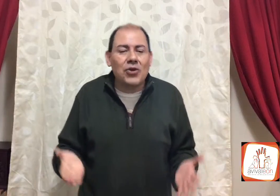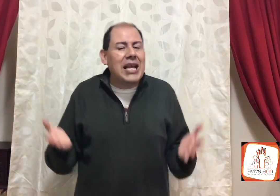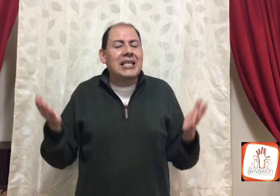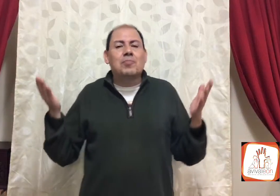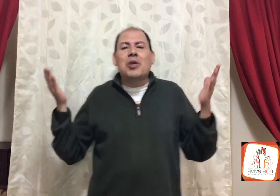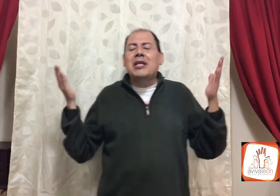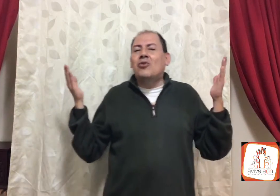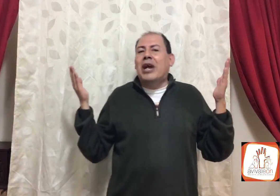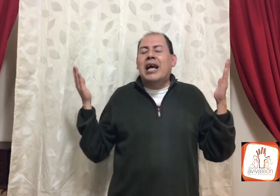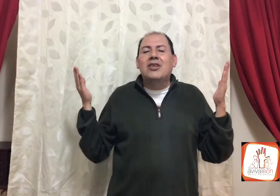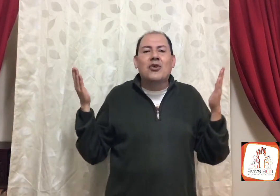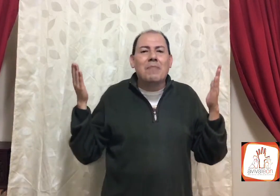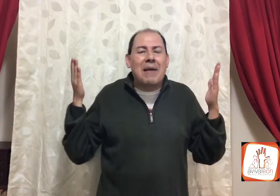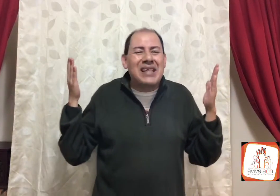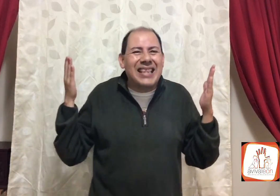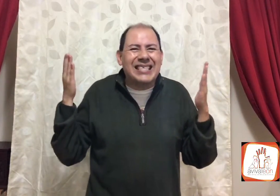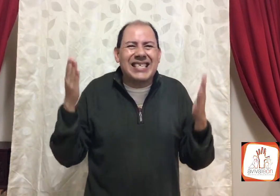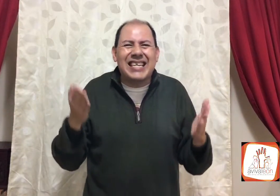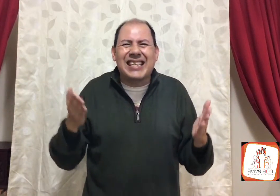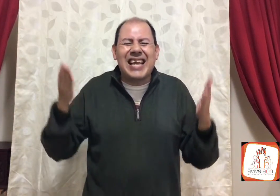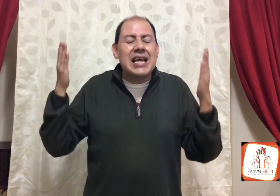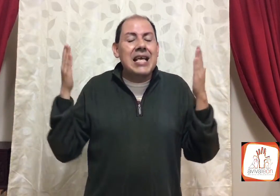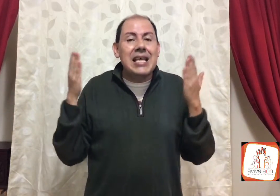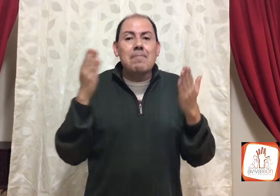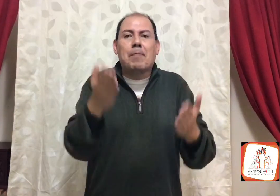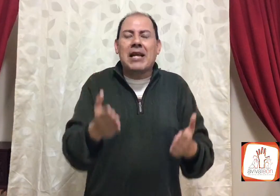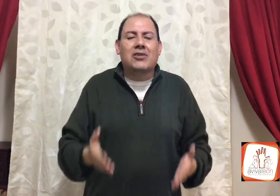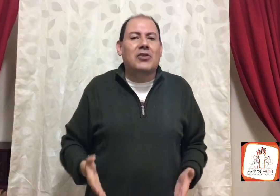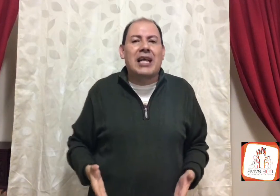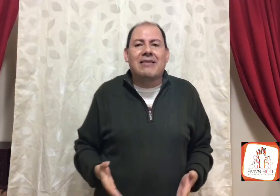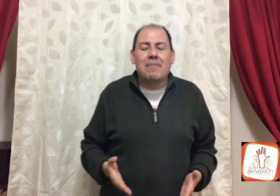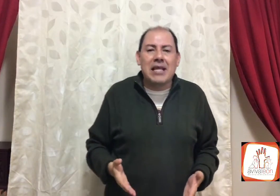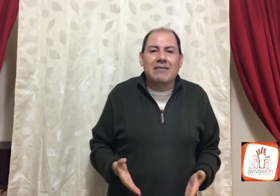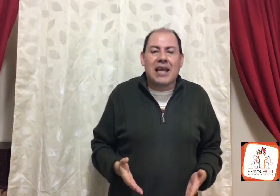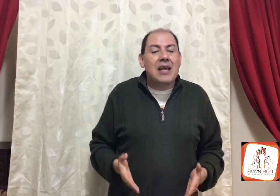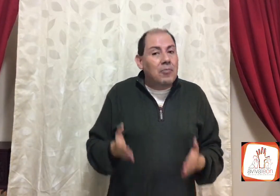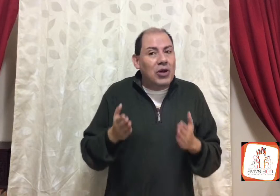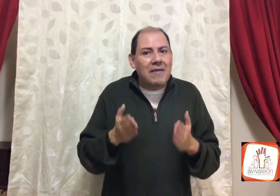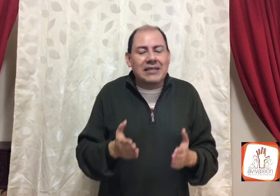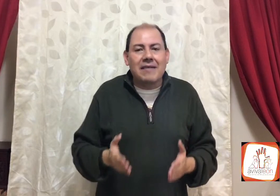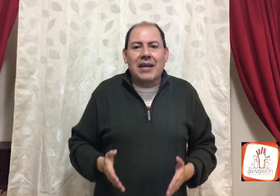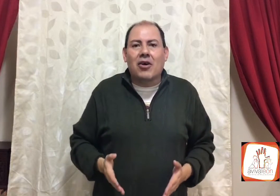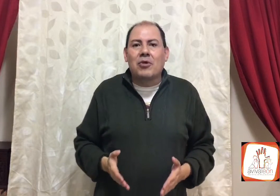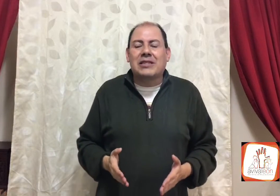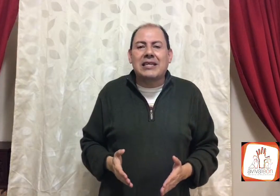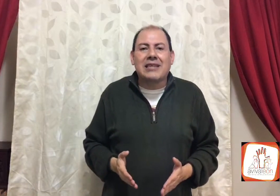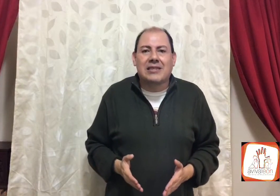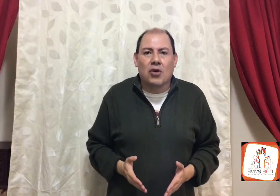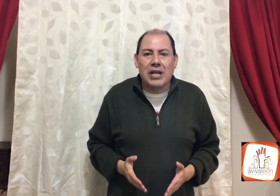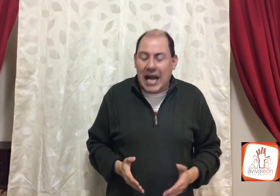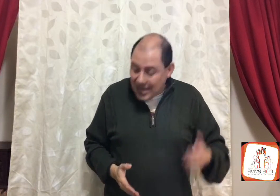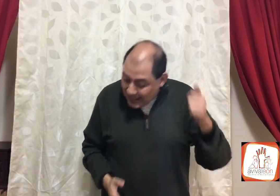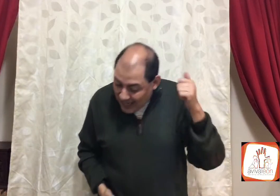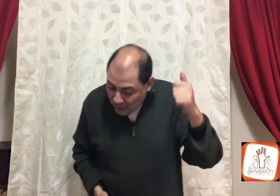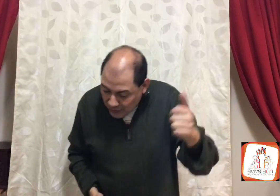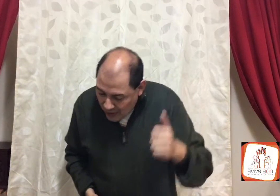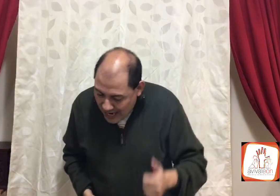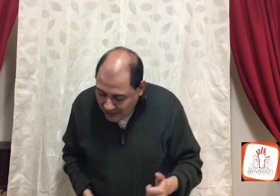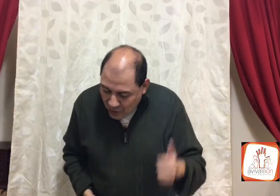hoy el espíritu, cañón, va a bendecirte, impresionantemente, porque vas a ver, cómo está esta historia, segundo acto,